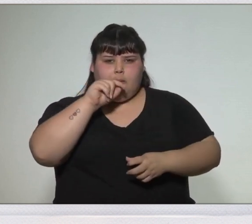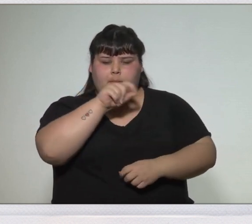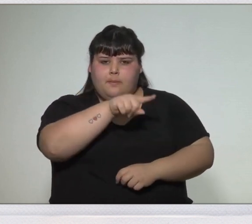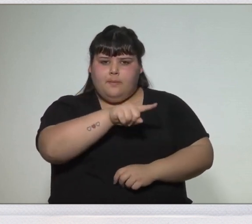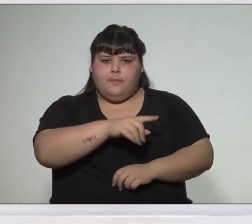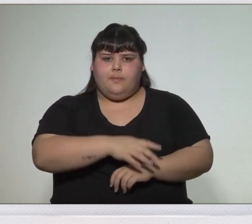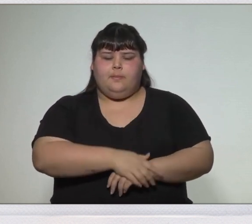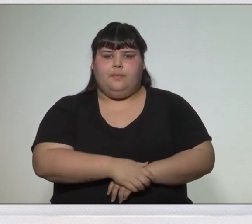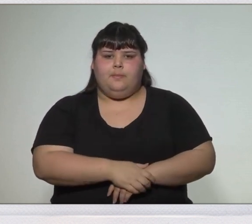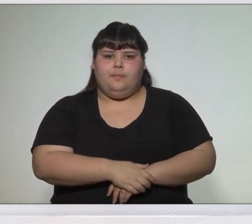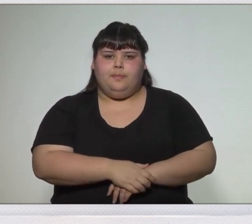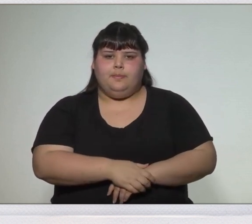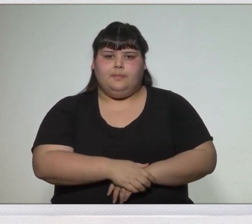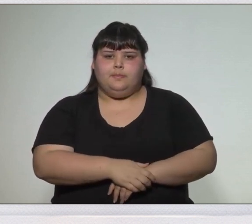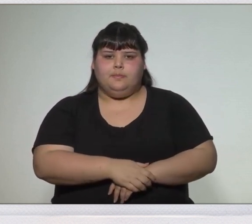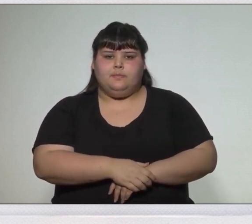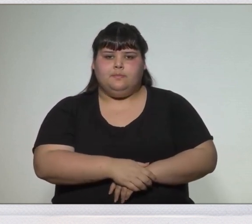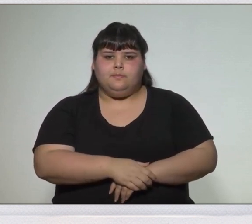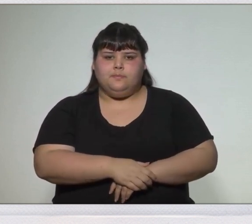de la Plata.